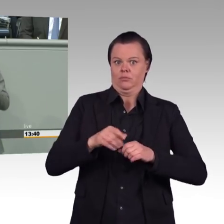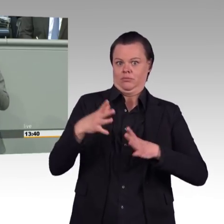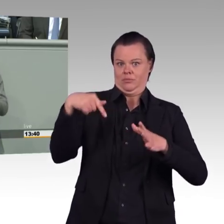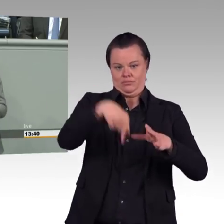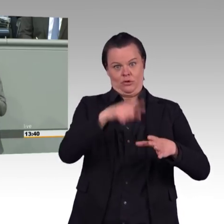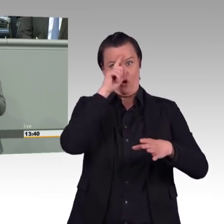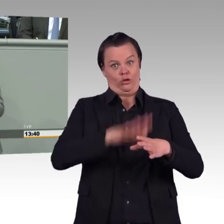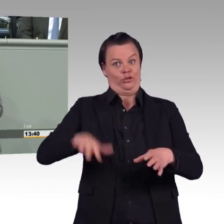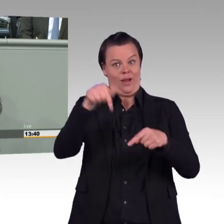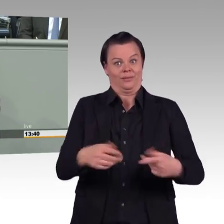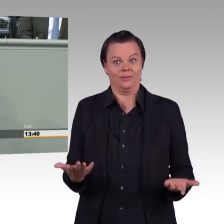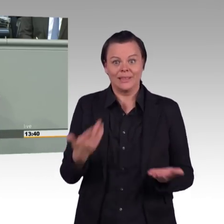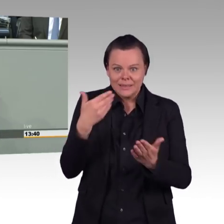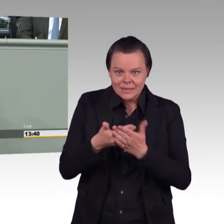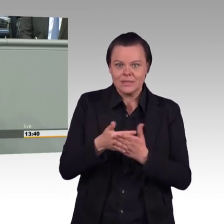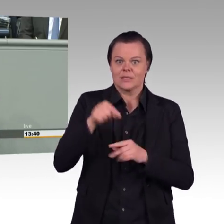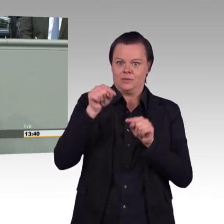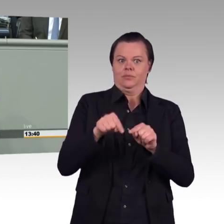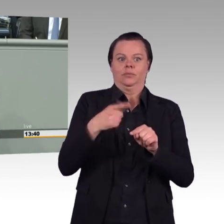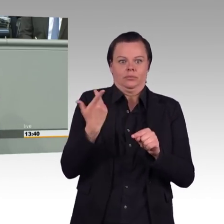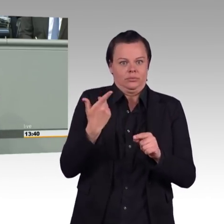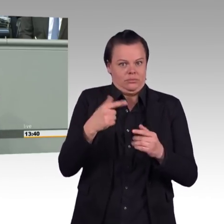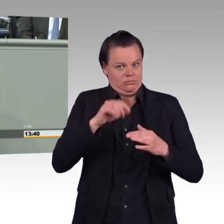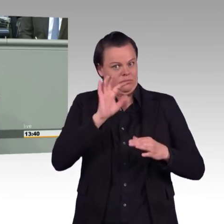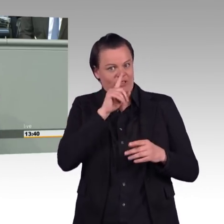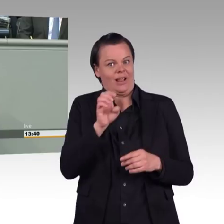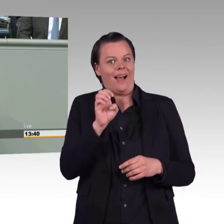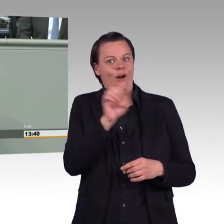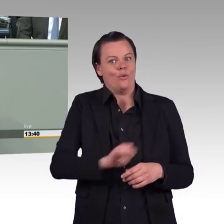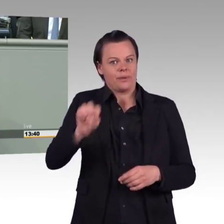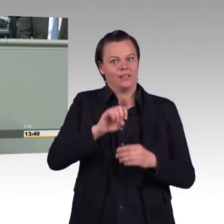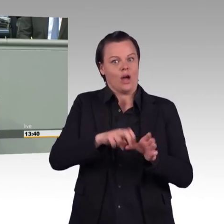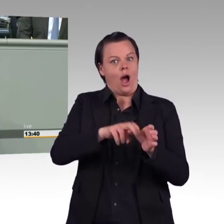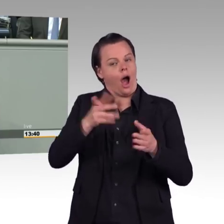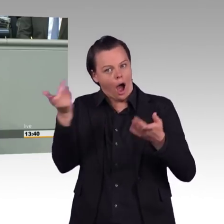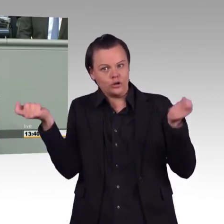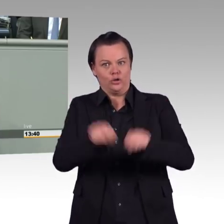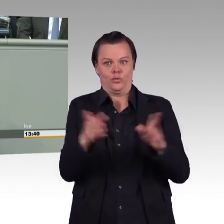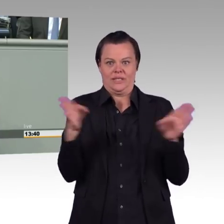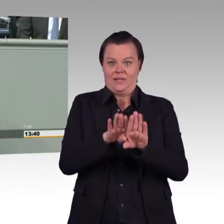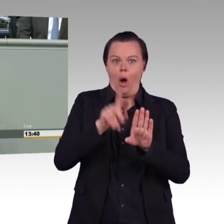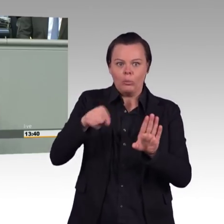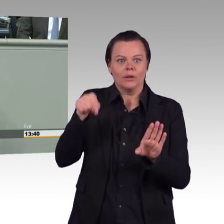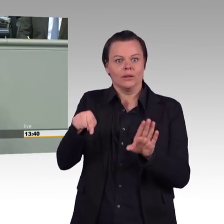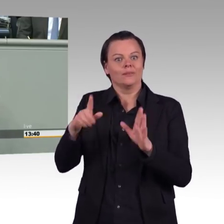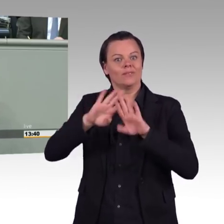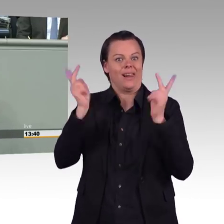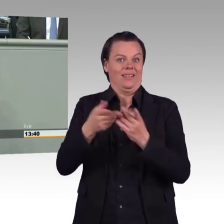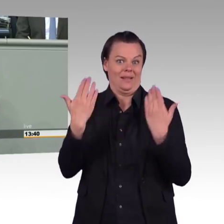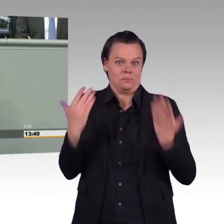das steht auf der Tagesordnung. Wir müssen alle Gesetze, die wir machen, auf Klimaschutz abklopfen. Das ist genau der richtige